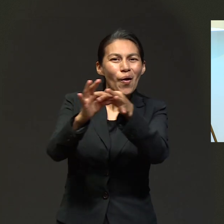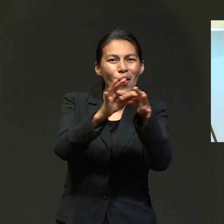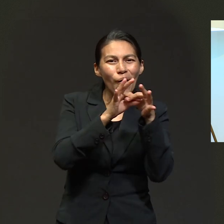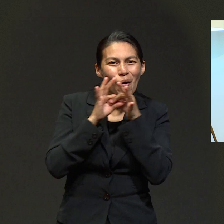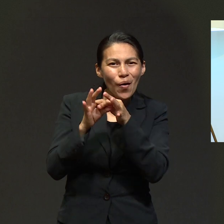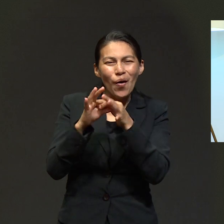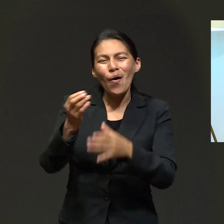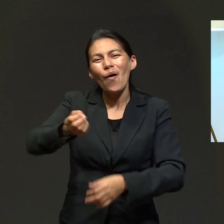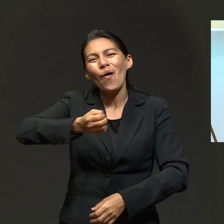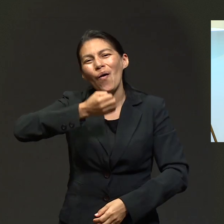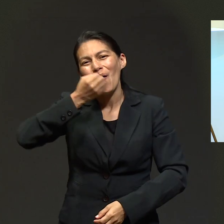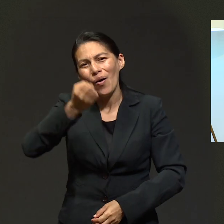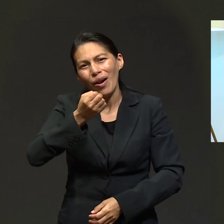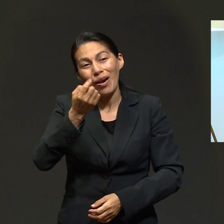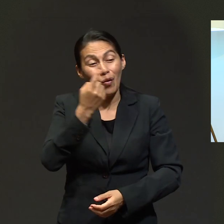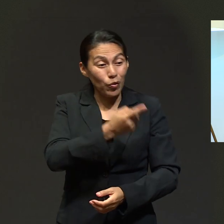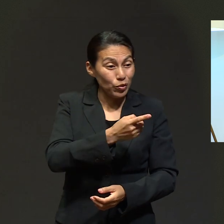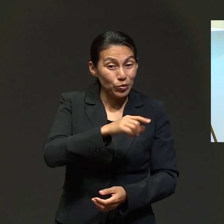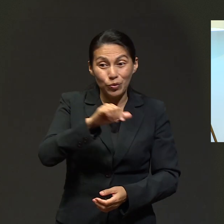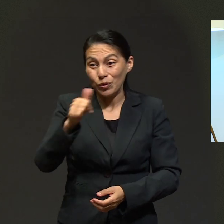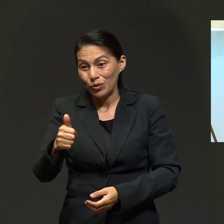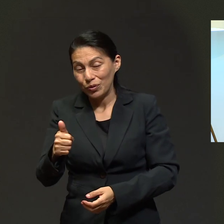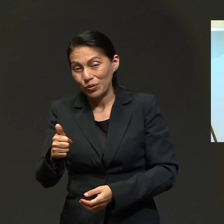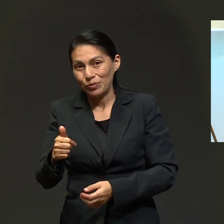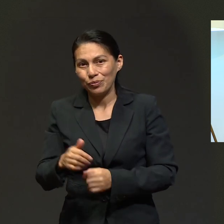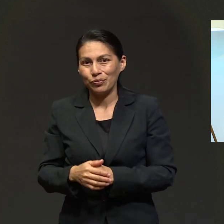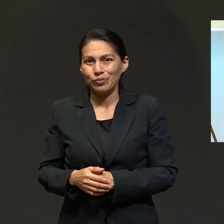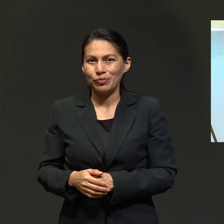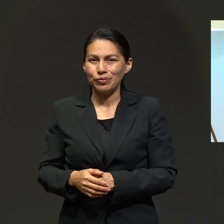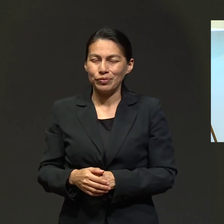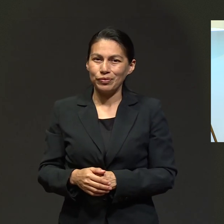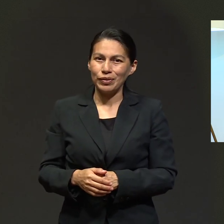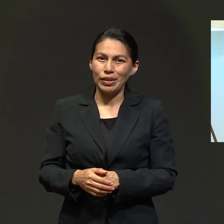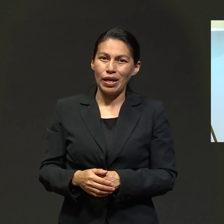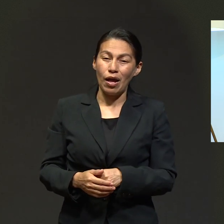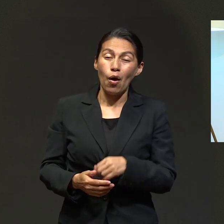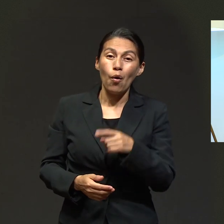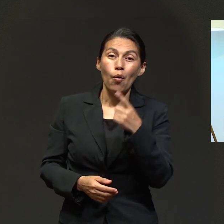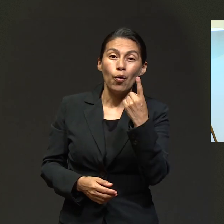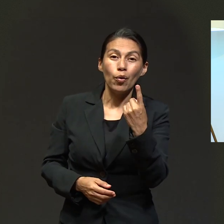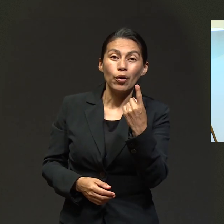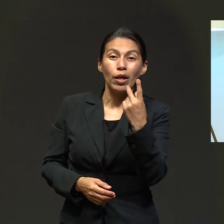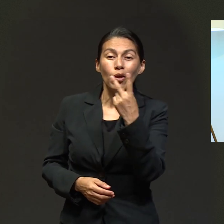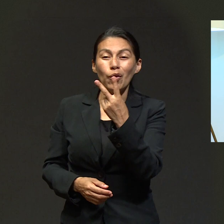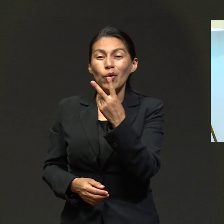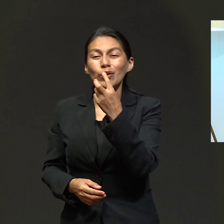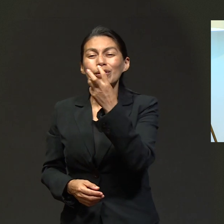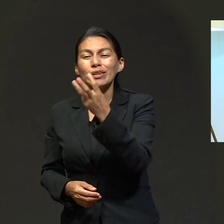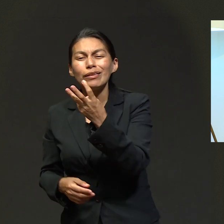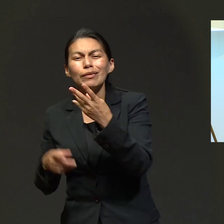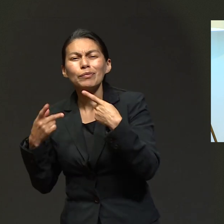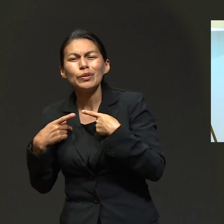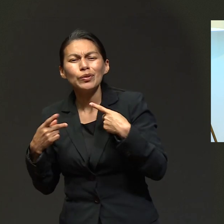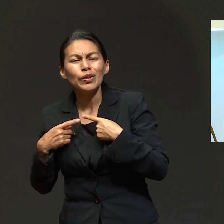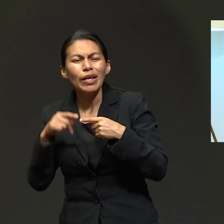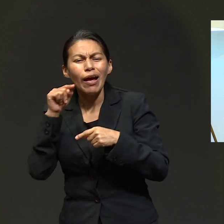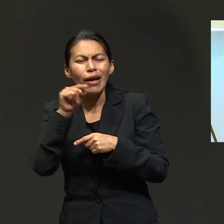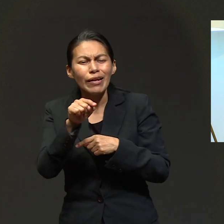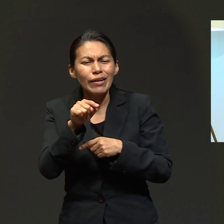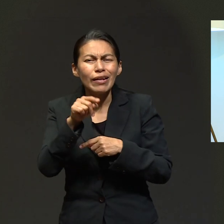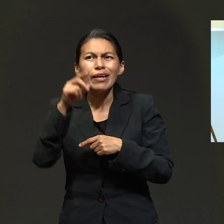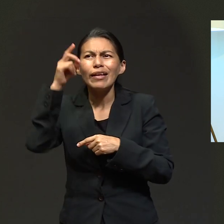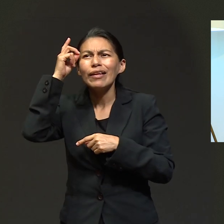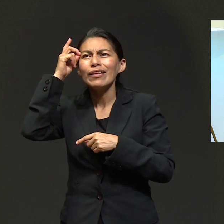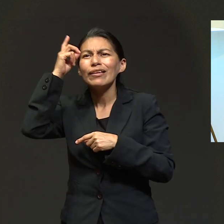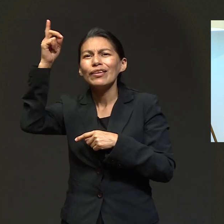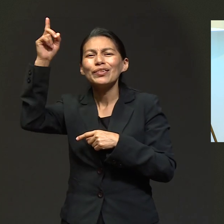para que juntos oremos los unos por los otros, porque donde están dos o tres, allí está Él en